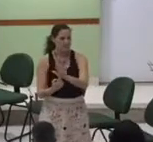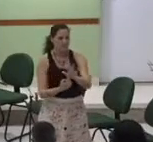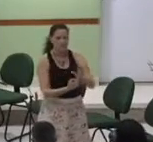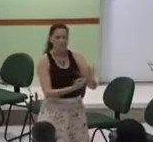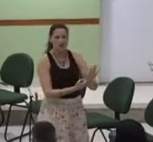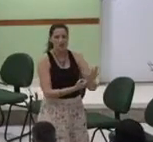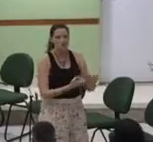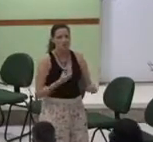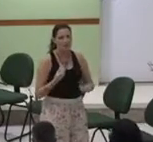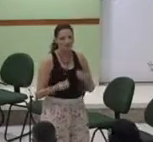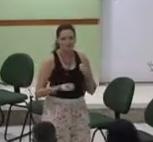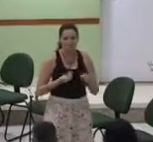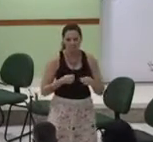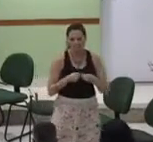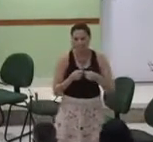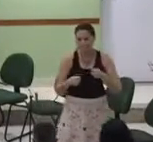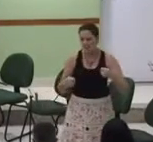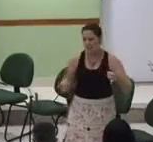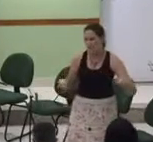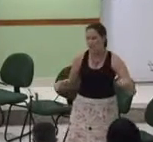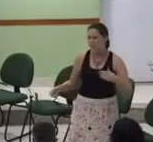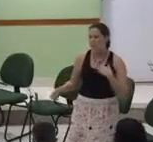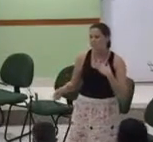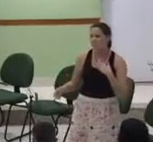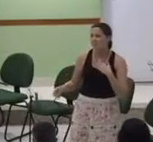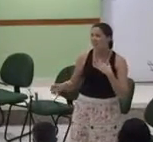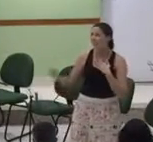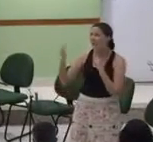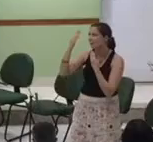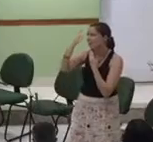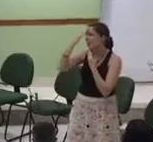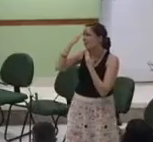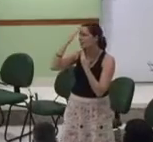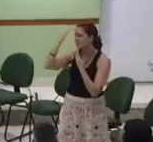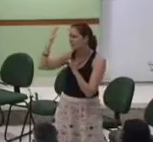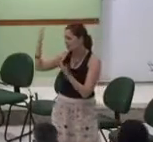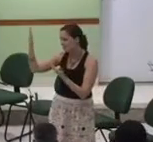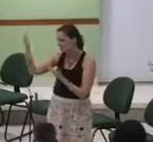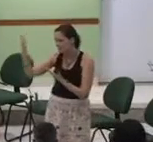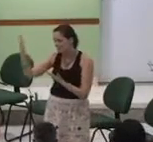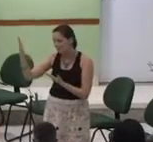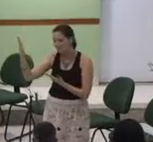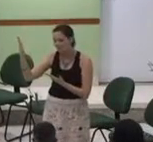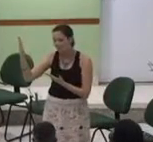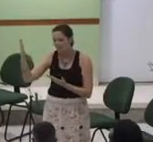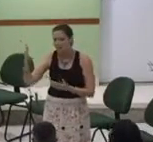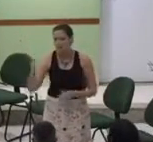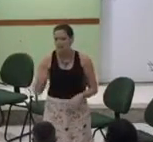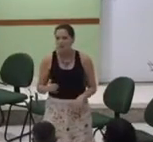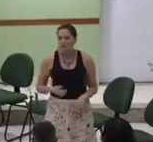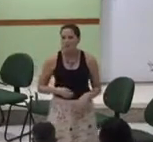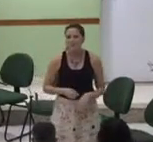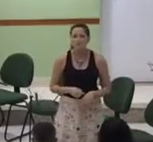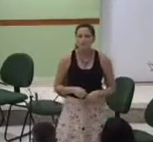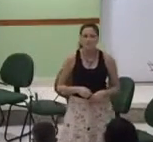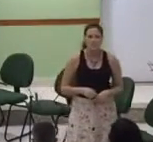Como é grande a minha gratidão Mesmo assim